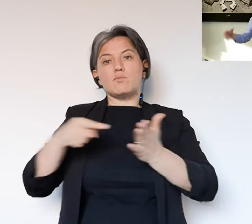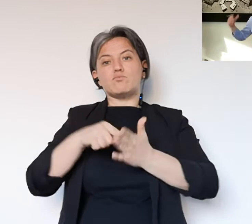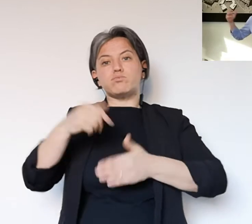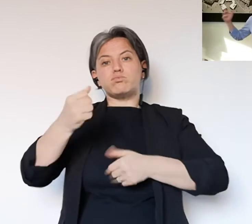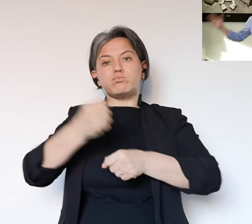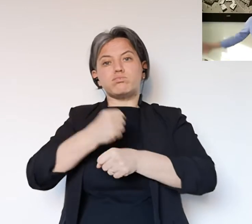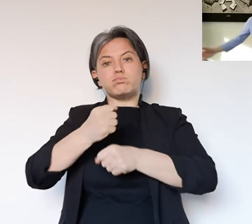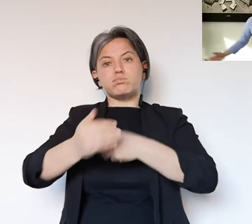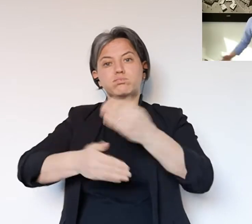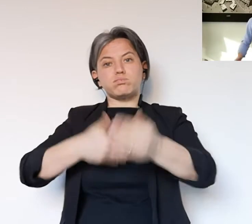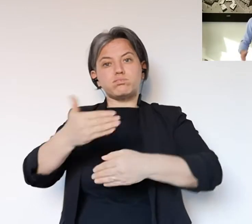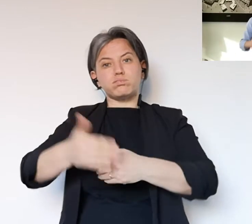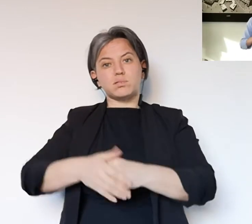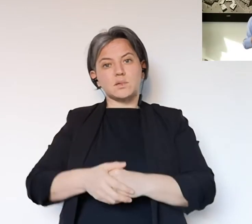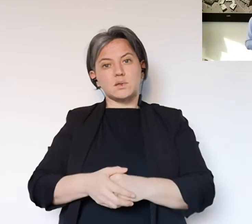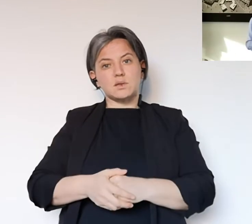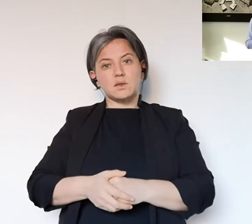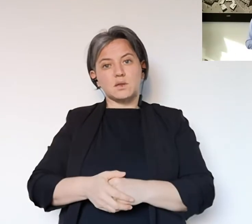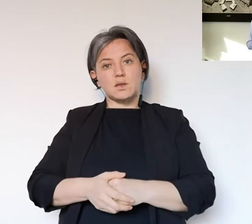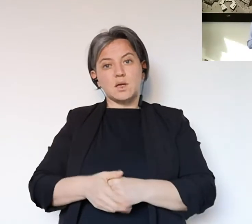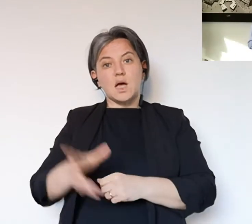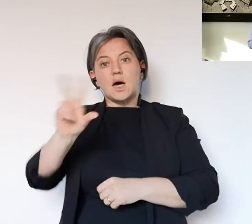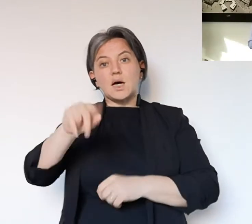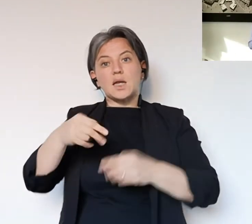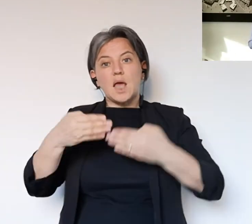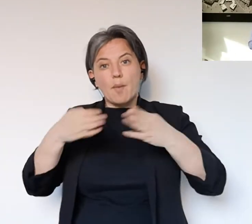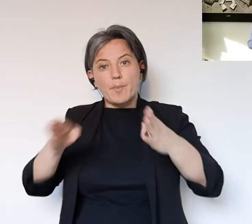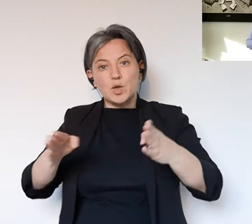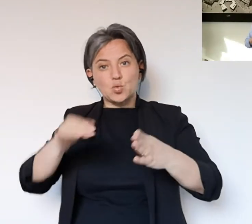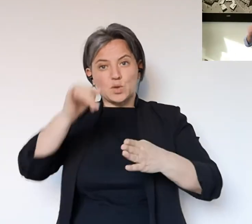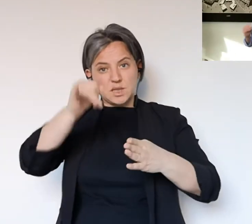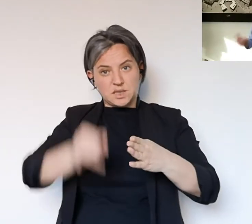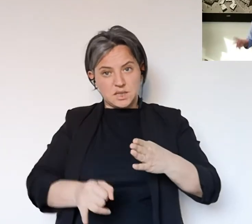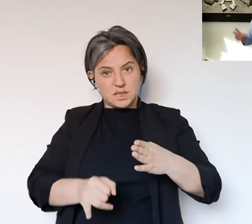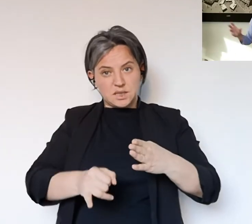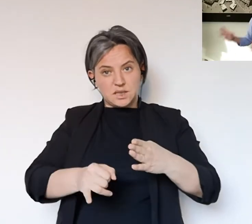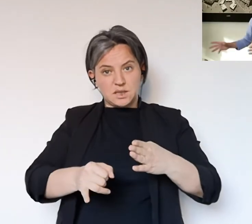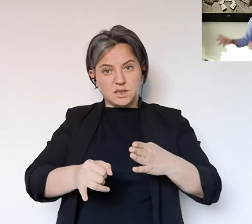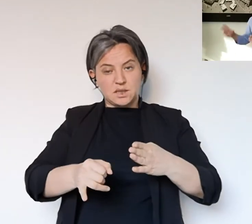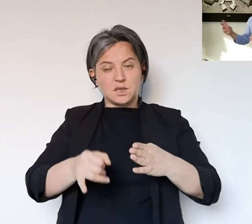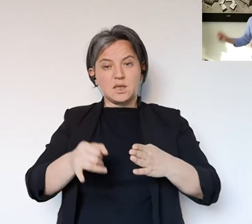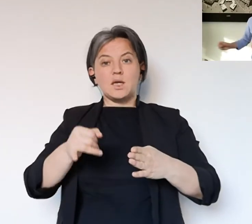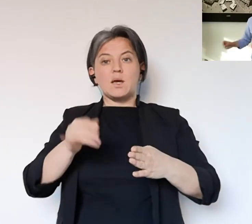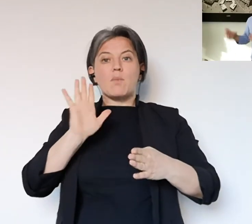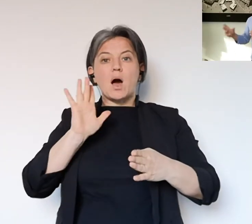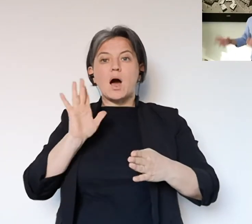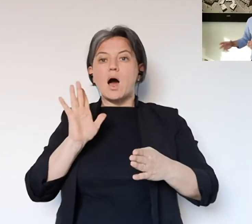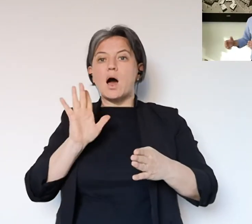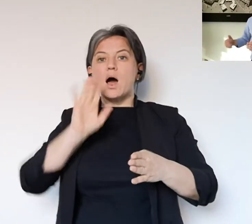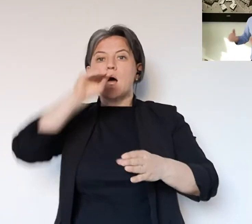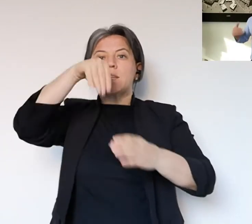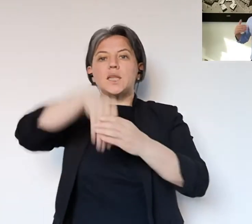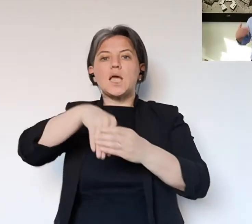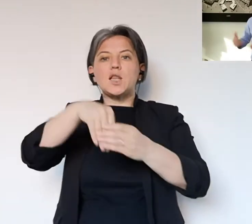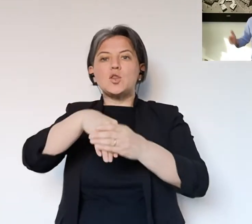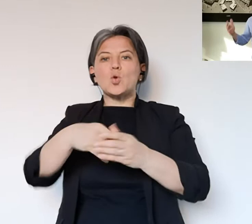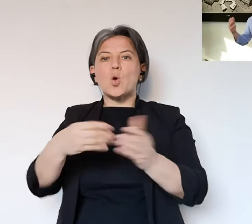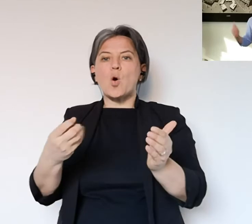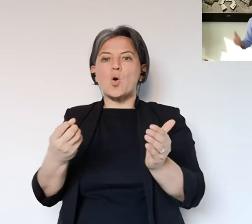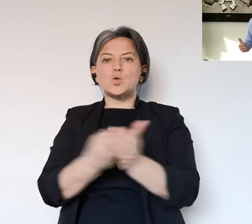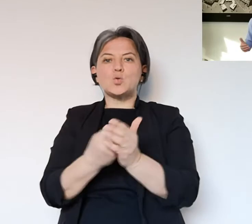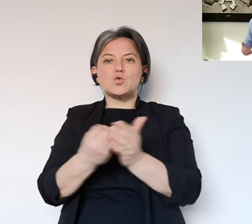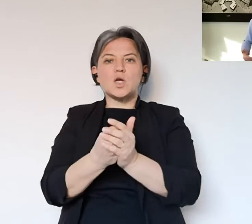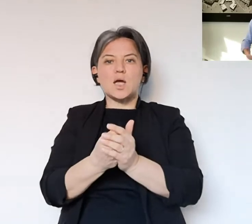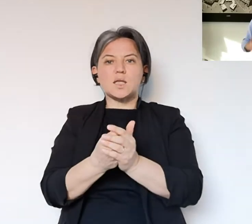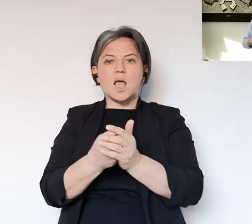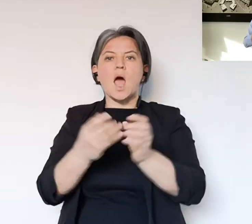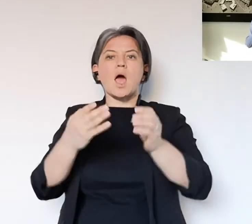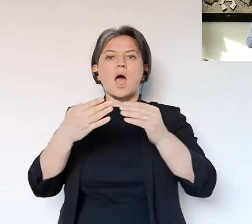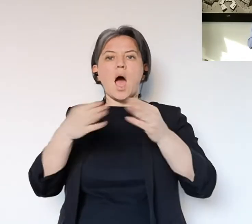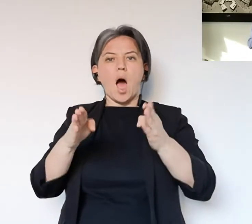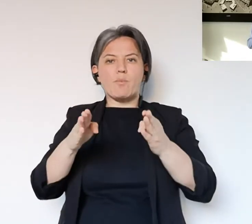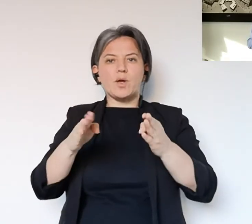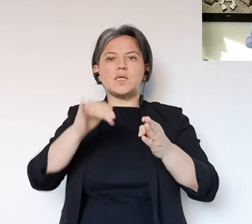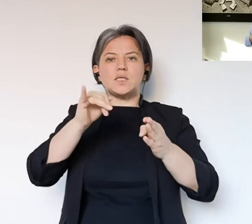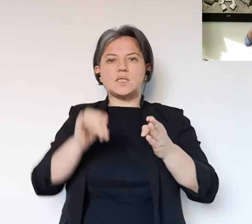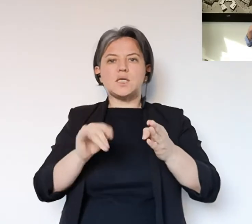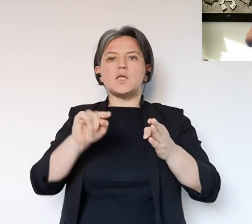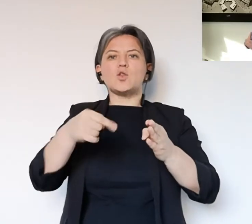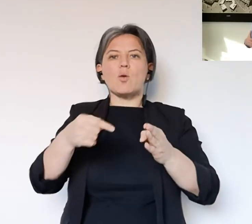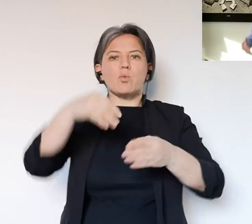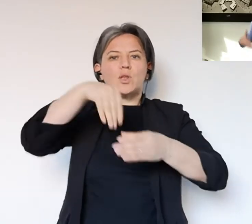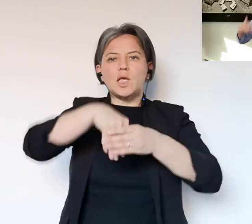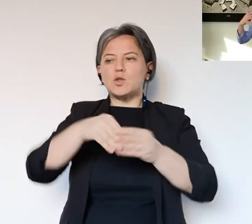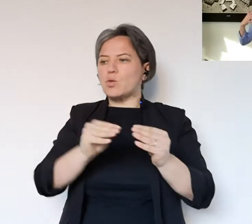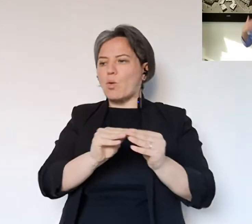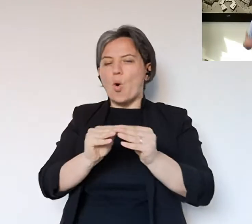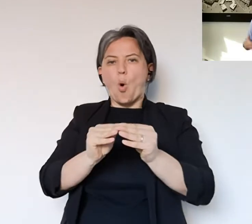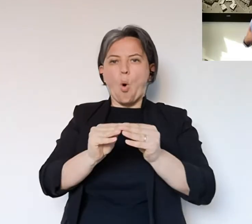liquidità a quelle imprese vi è tutto il tema della ripresa non soltanto in termini di riapertura delle serrande ma di quello